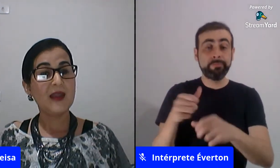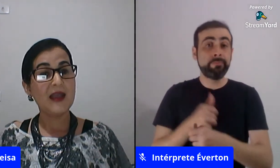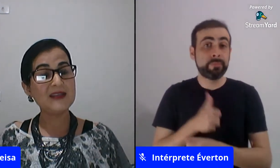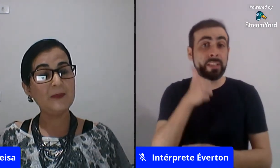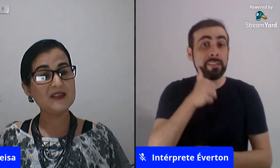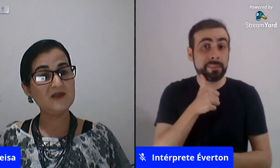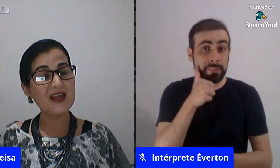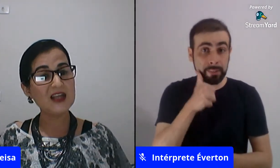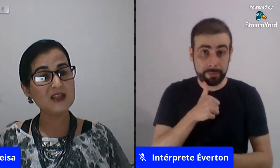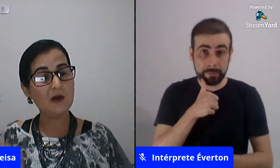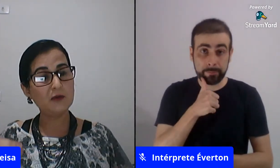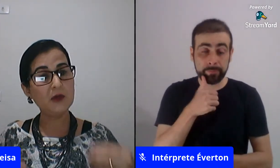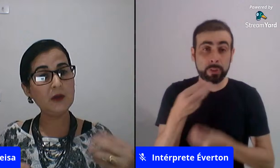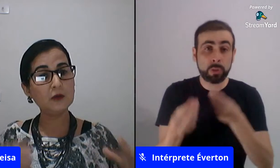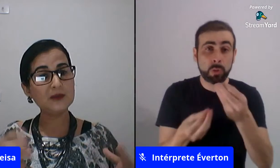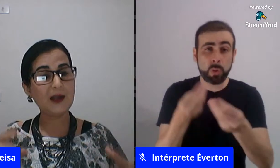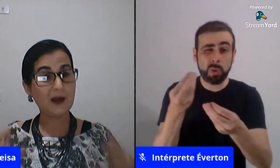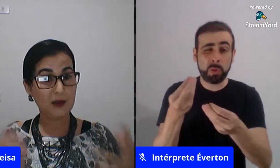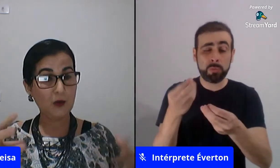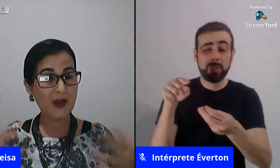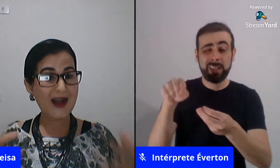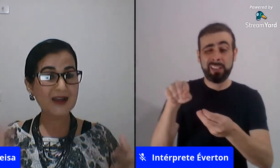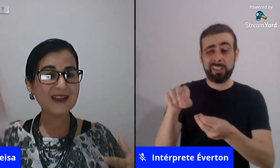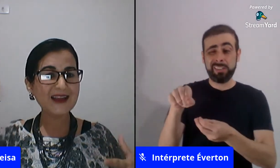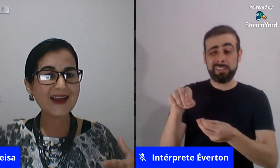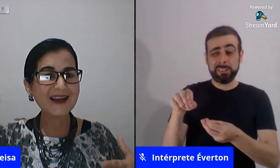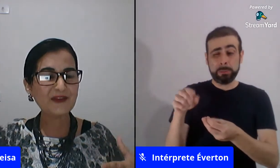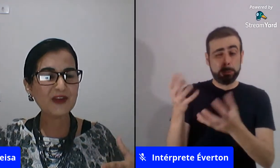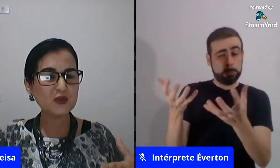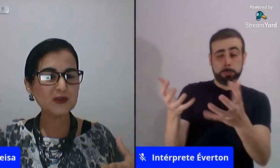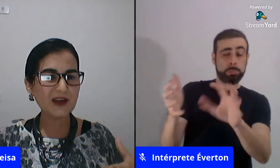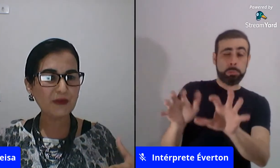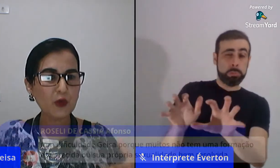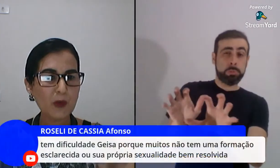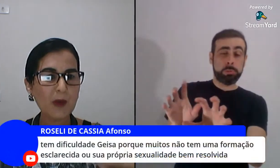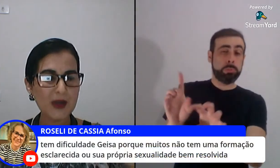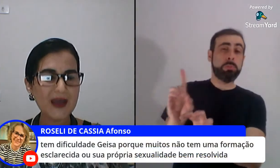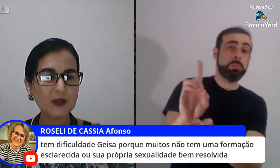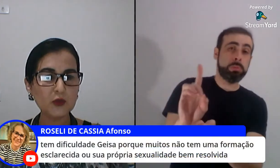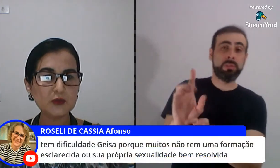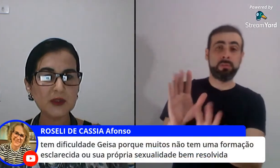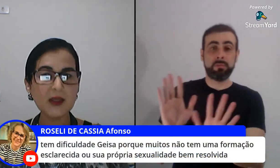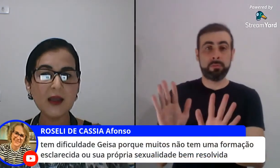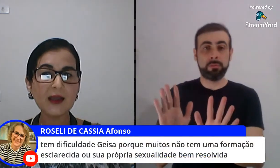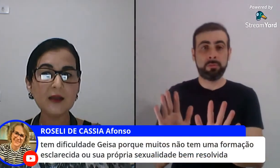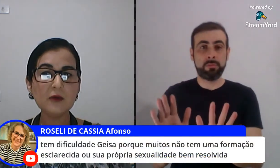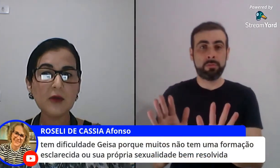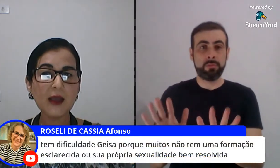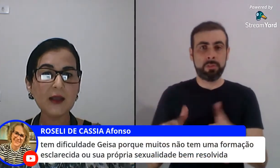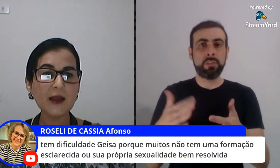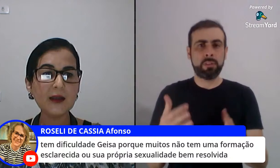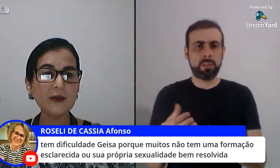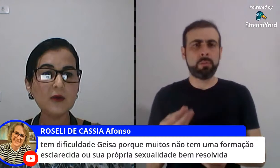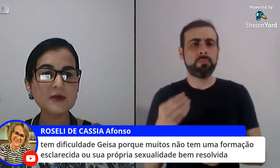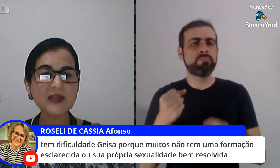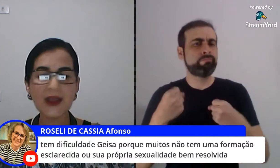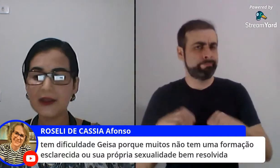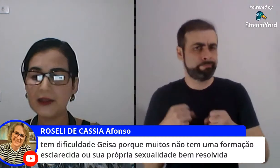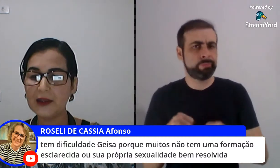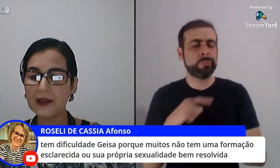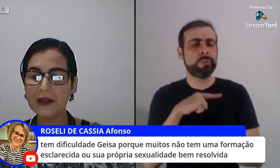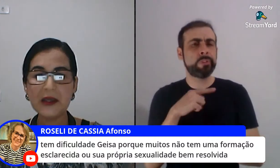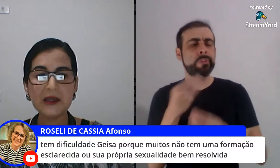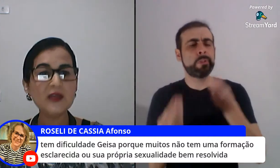essa passividade é algo tão inculcado que lá na frente quando ela for uma mulher adulta ela não ela não